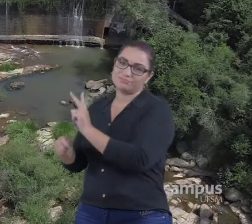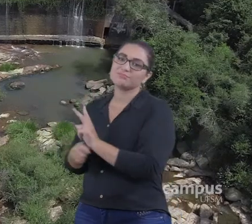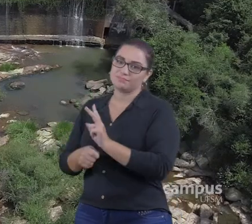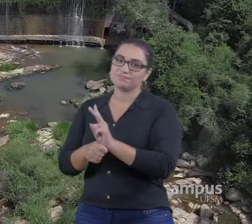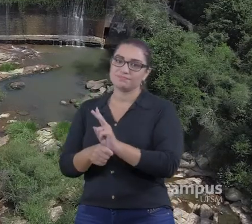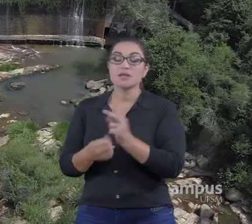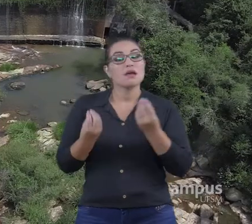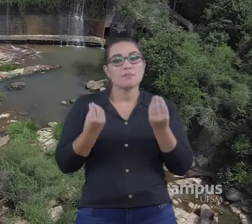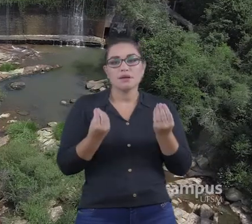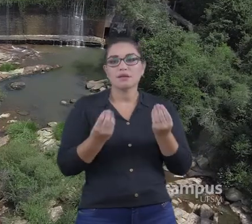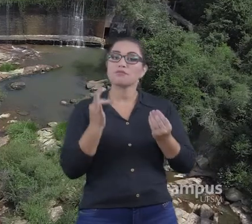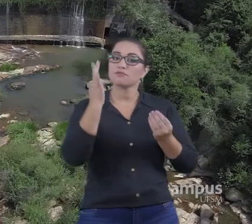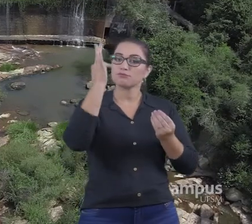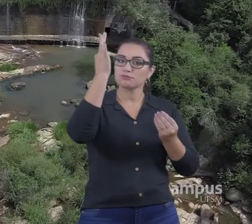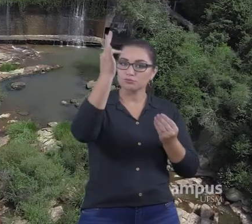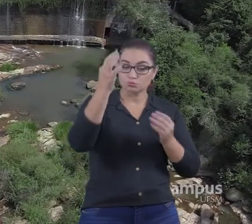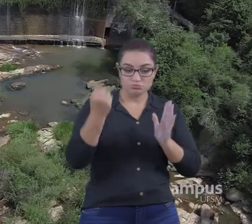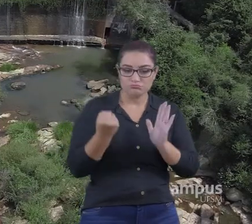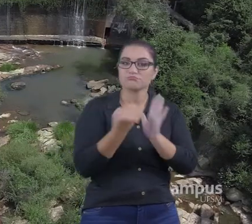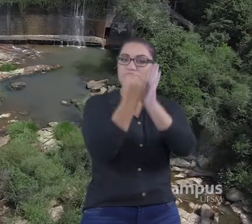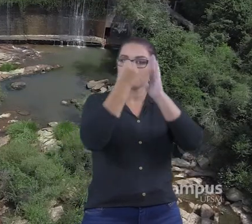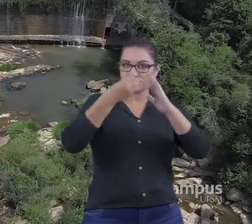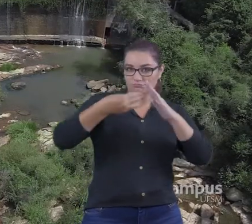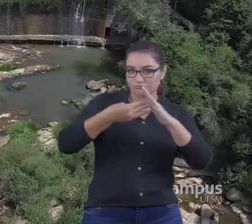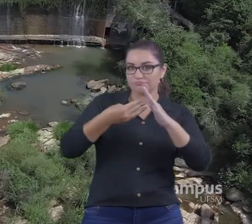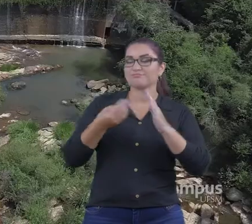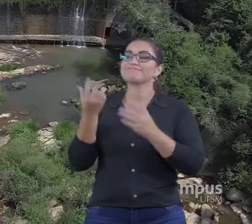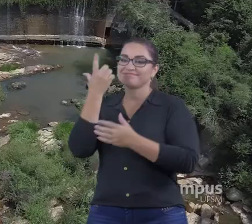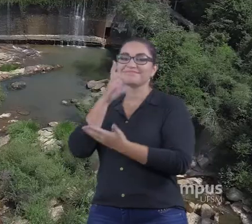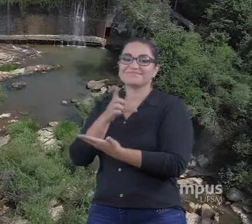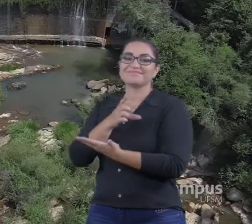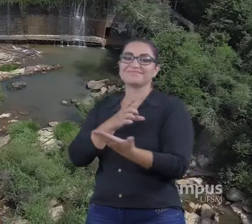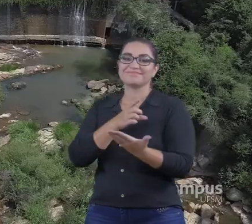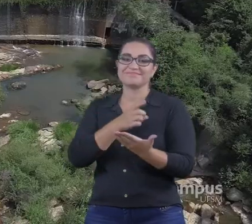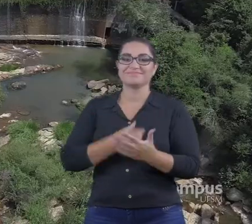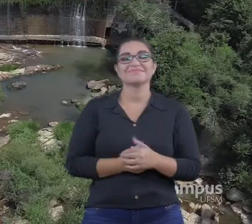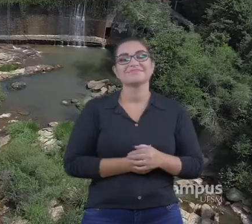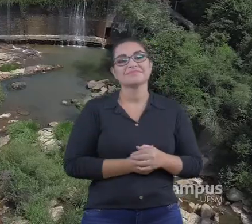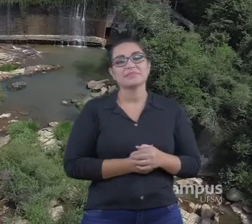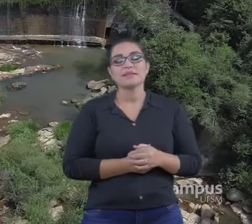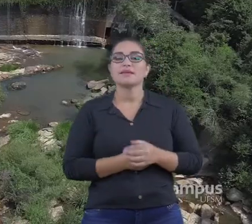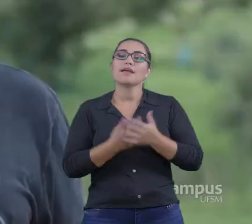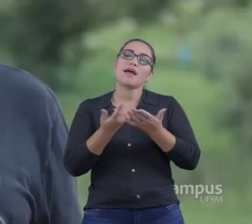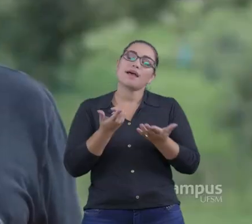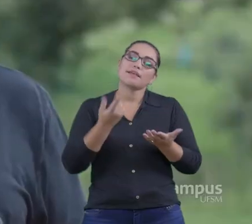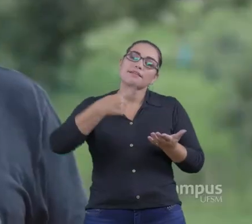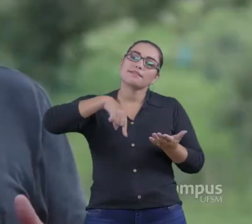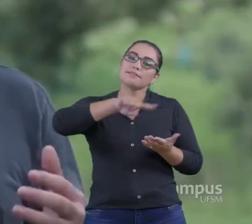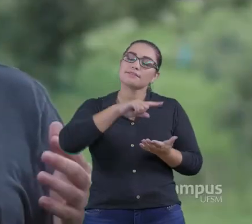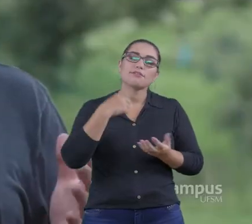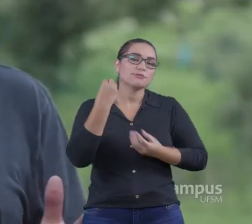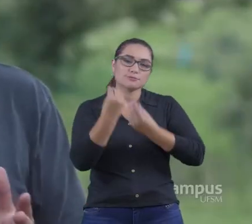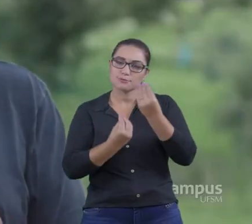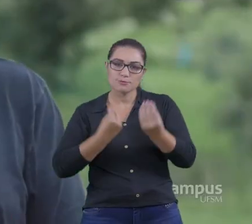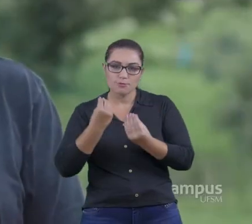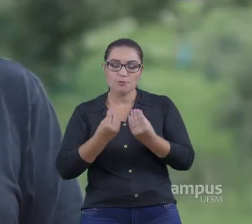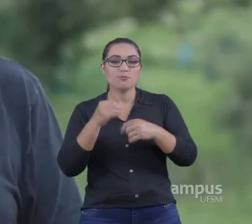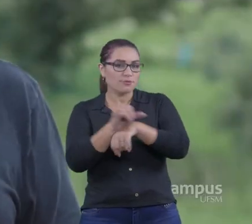Proposta de Geoparque Vá para frente E a gente tem Anualmente A gente realiza Já nós vamos Para a quinta